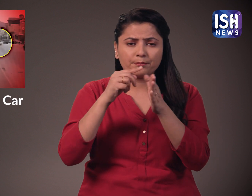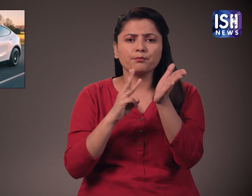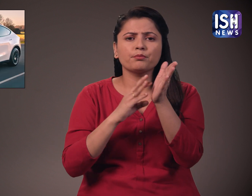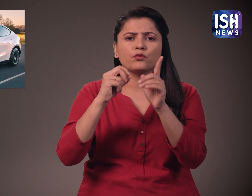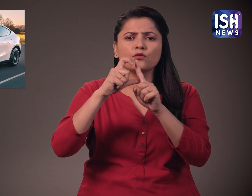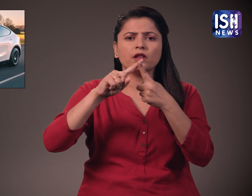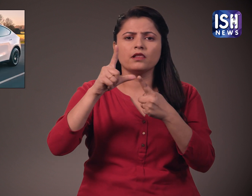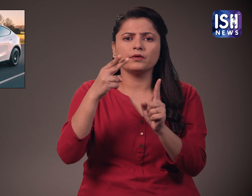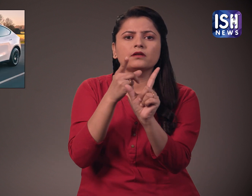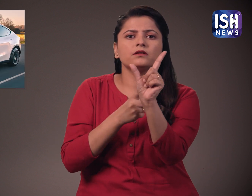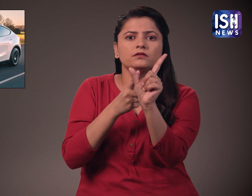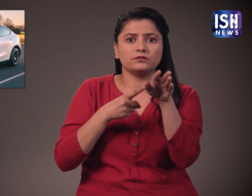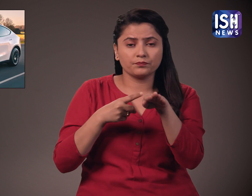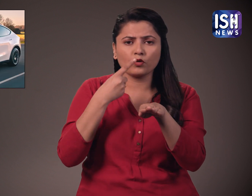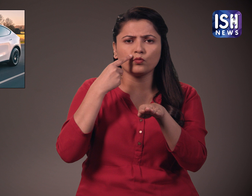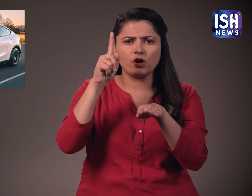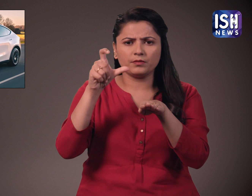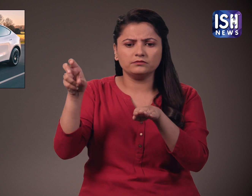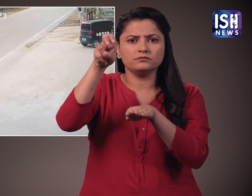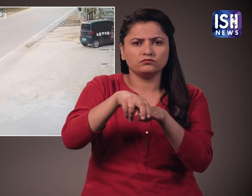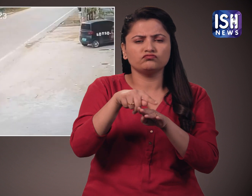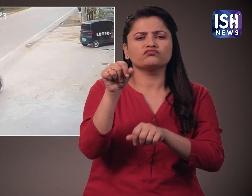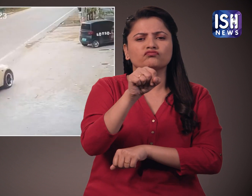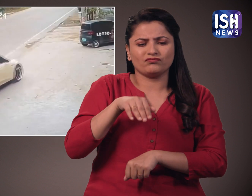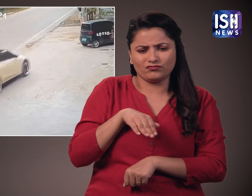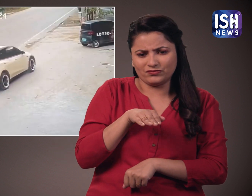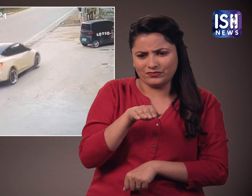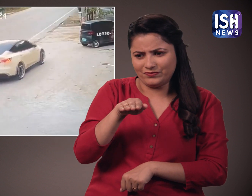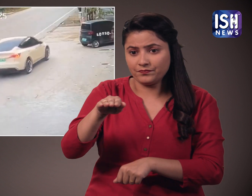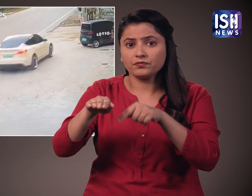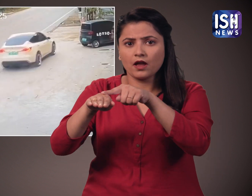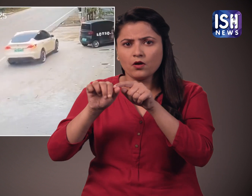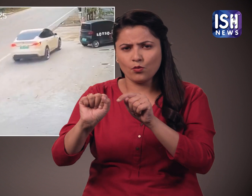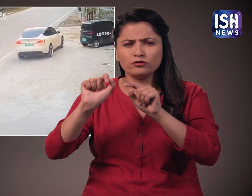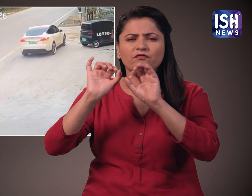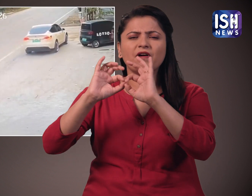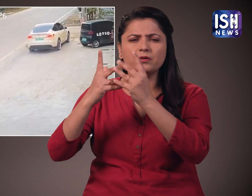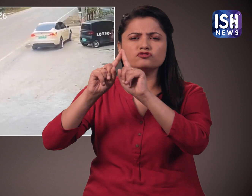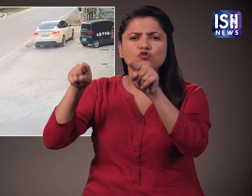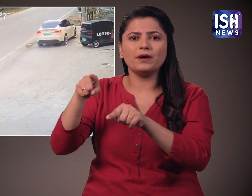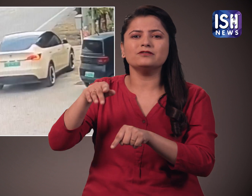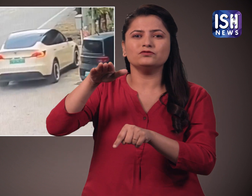सफेद रंग की मॉडल वाई टेसला चला रहा था और अपने परिवार के स्वामित्व वाली दुकान पर बाहन को रोकने जा रहा था